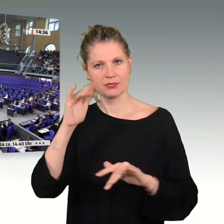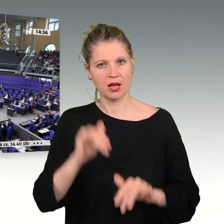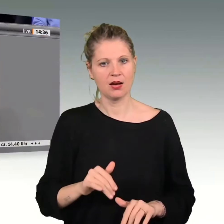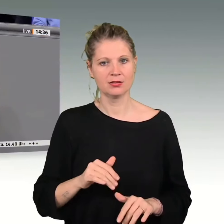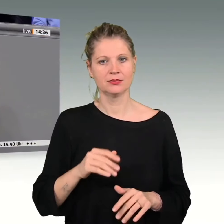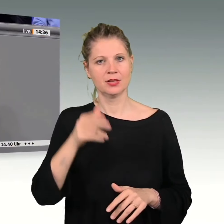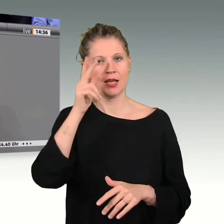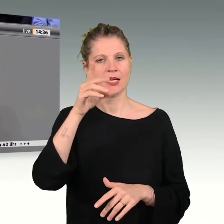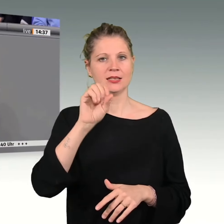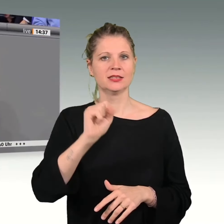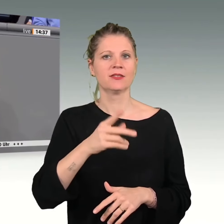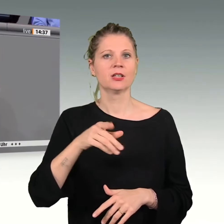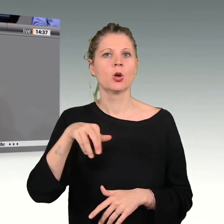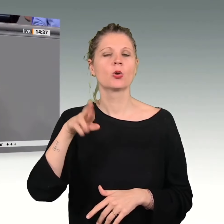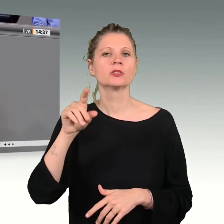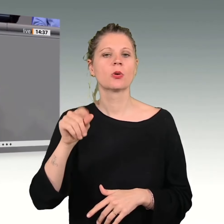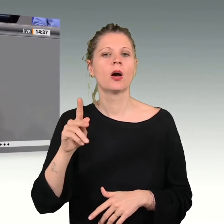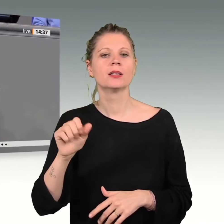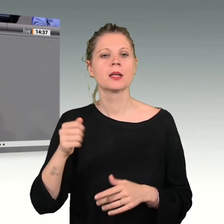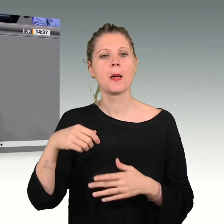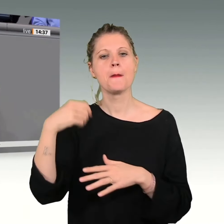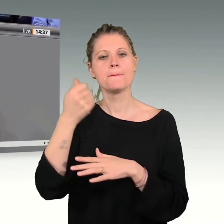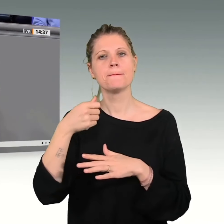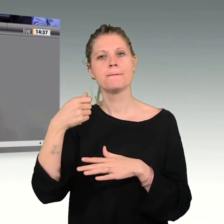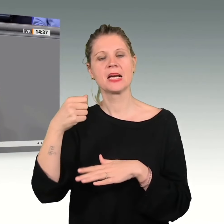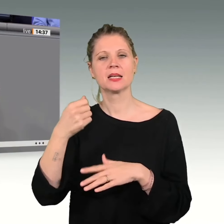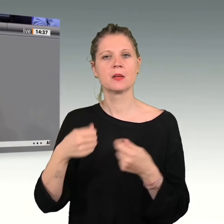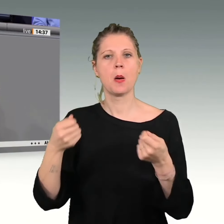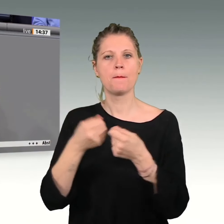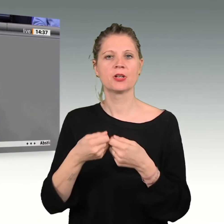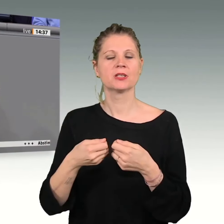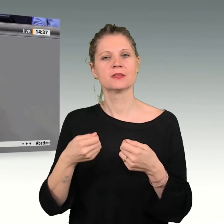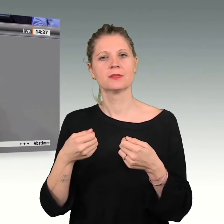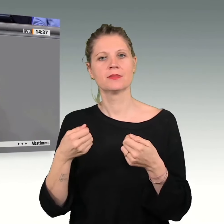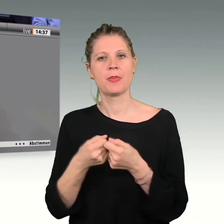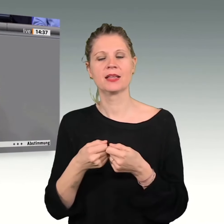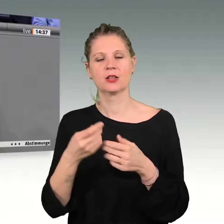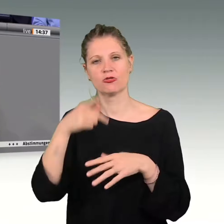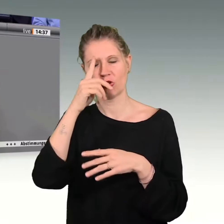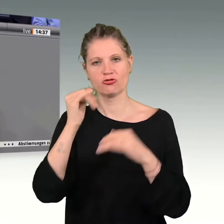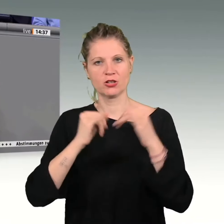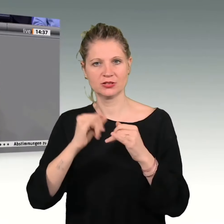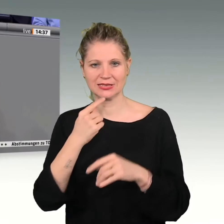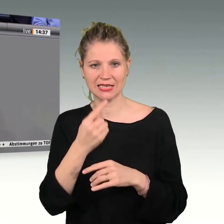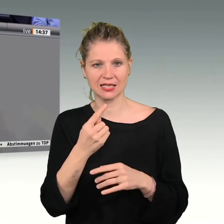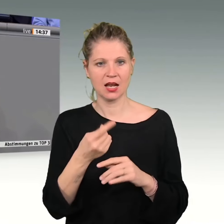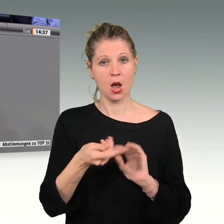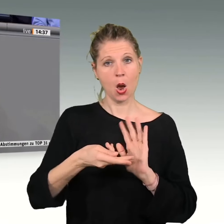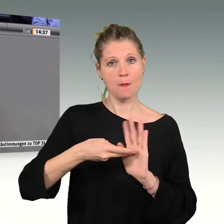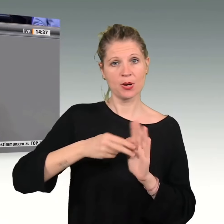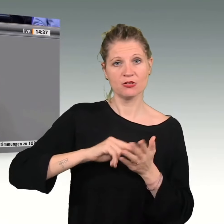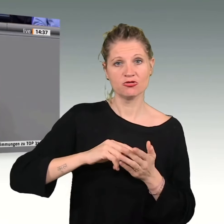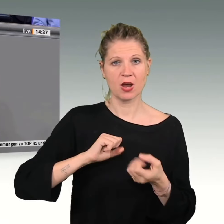Russwurm, Präsident des Bundesverbandes der Deutschen Industrie, hat gesagt, eine politische Bewegung, die die